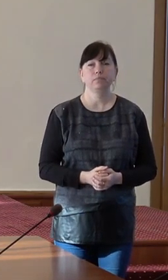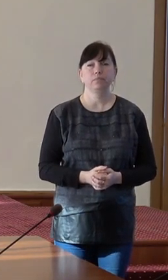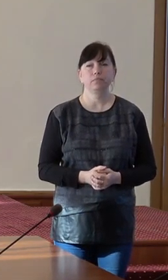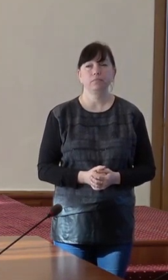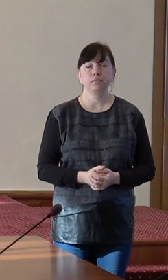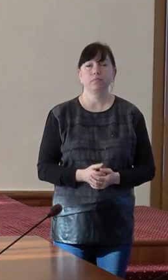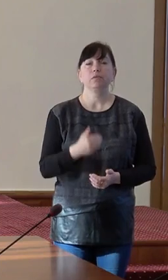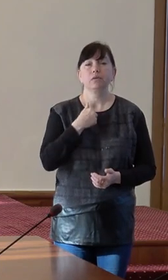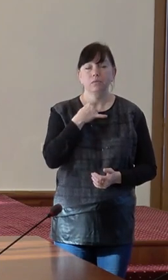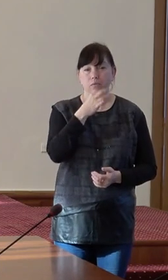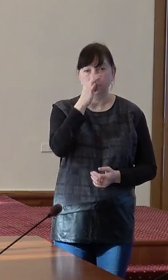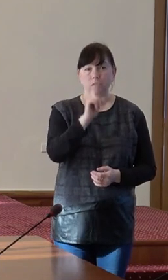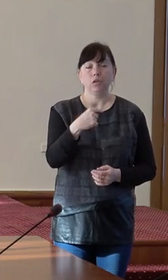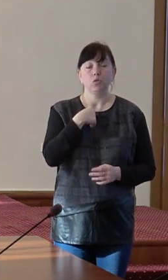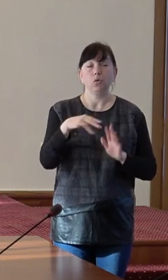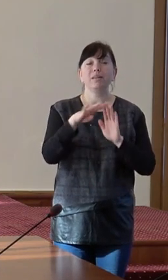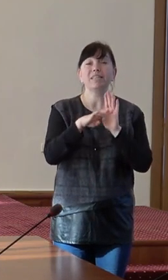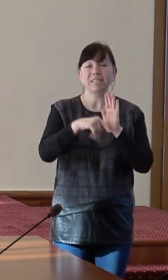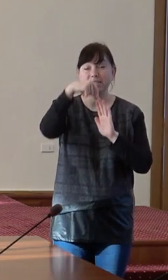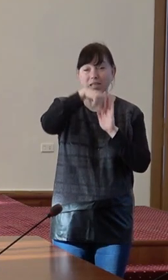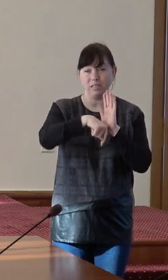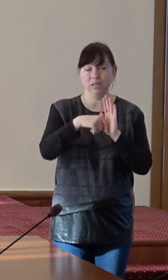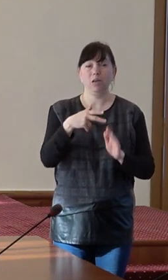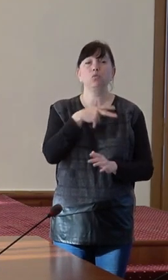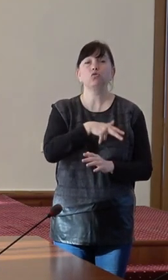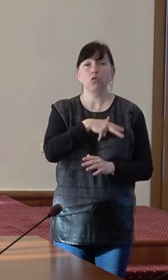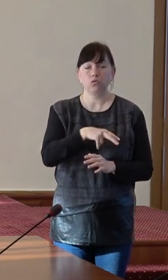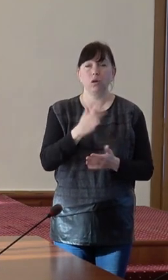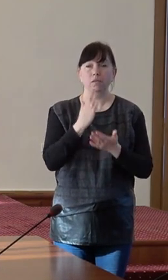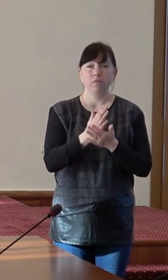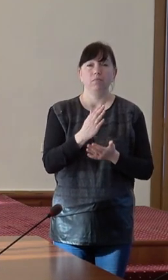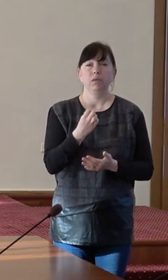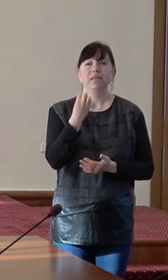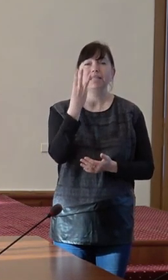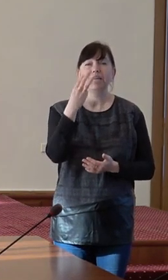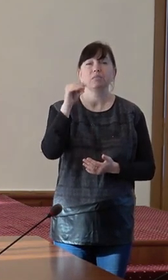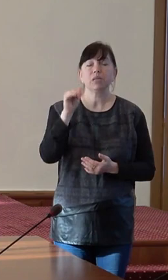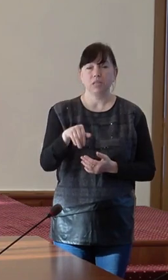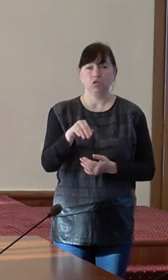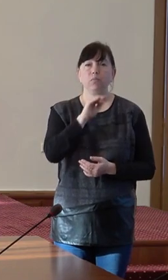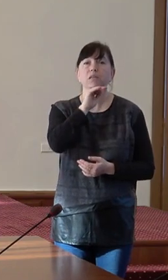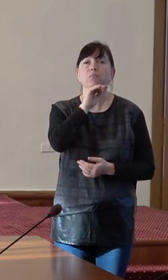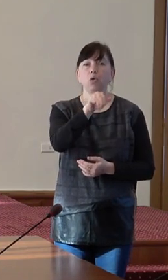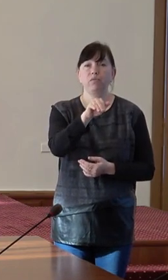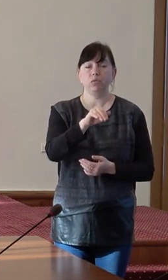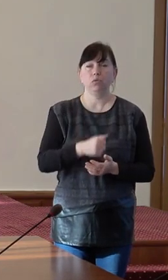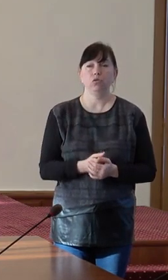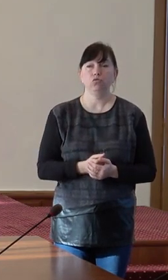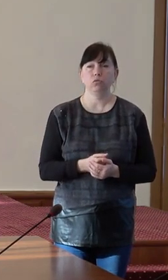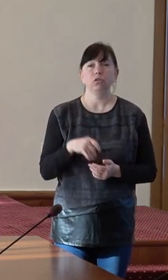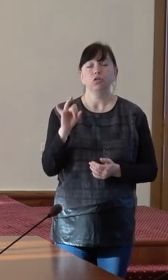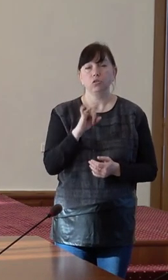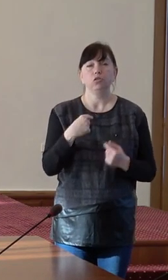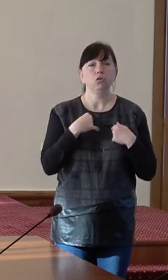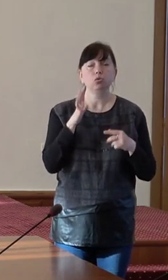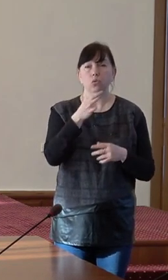eu vreau să spun noi în sistemul de asistență social avem undeva 13.000 de profsioniști și eu